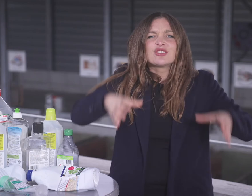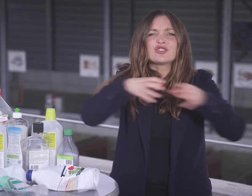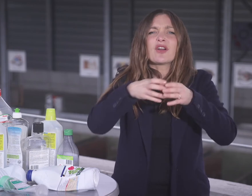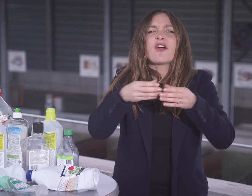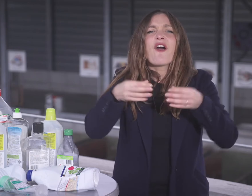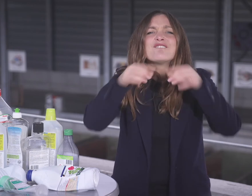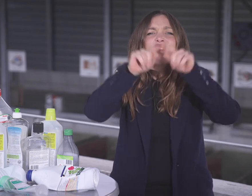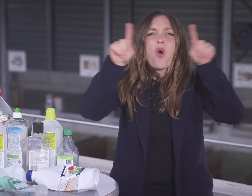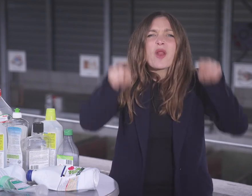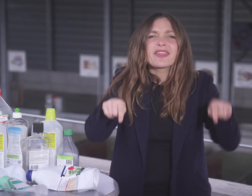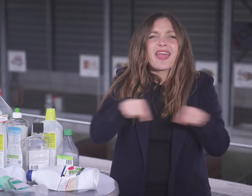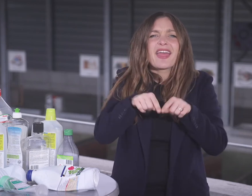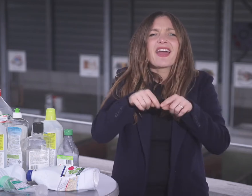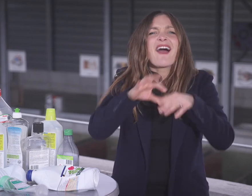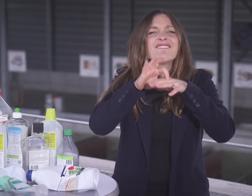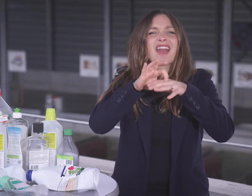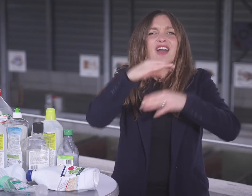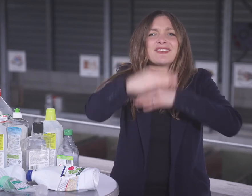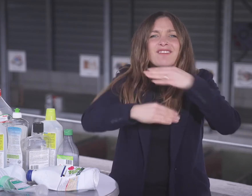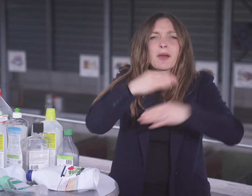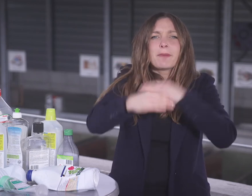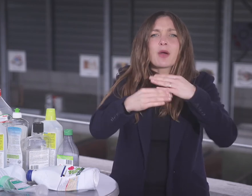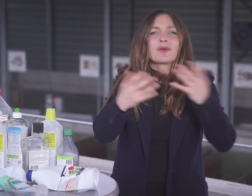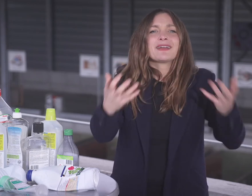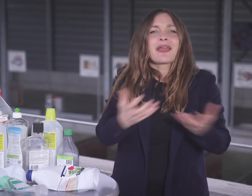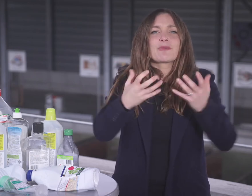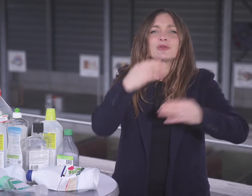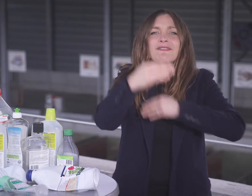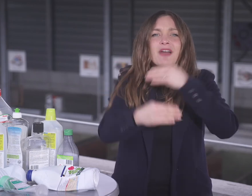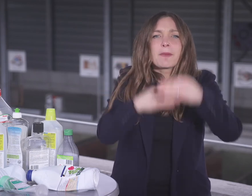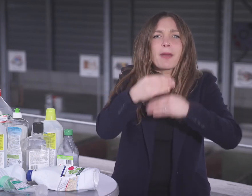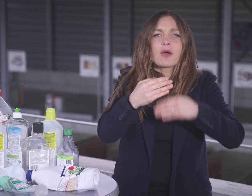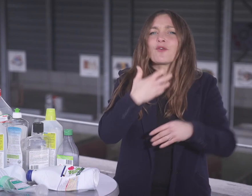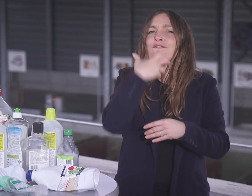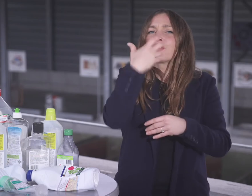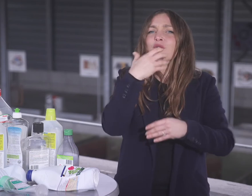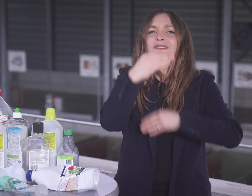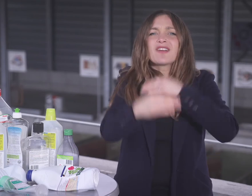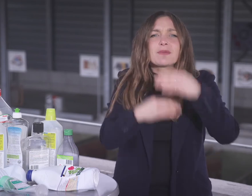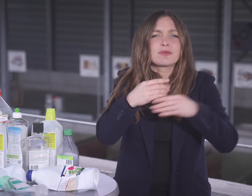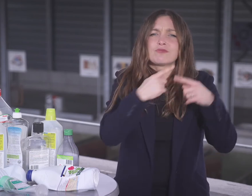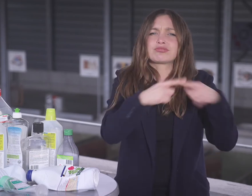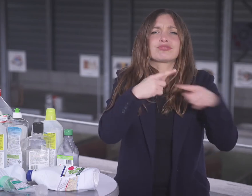Zudem gehören nicht in die Kunststoff- und Plastikflaschensammlung jegliche Getränkekartons,